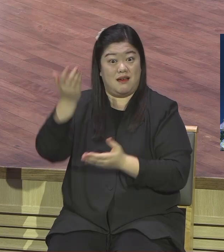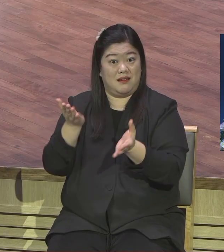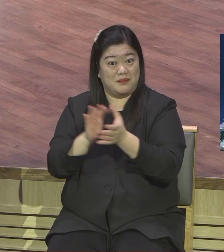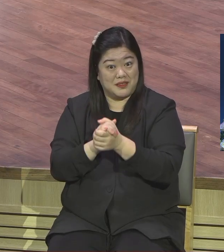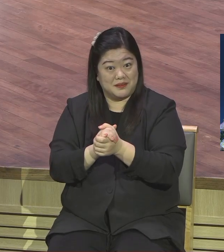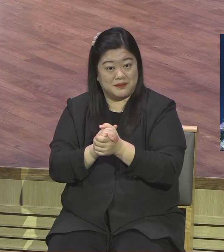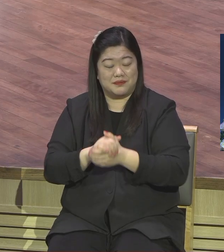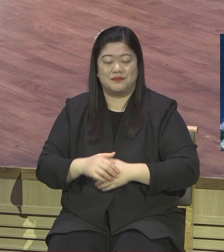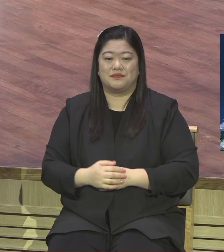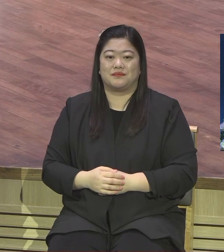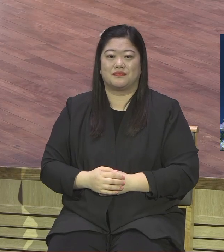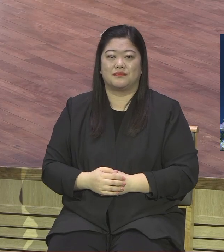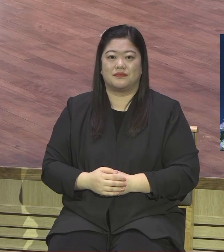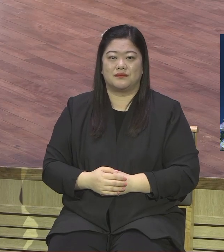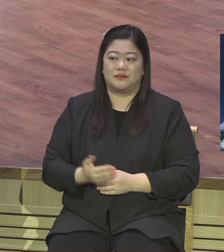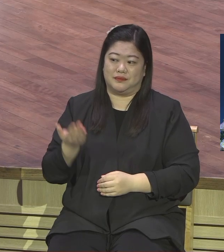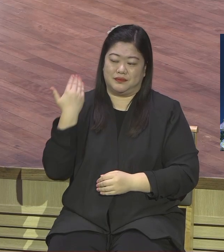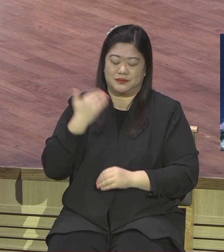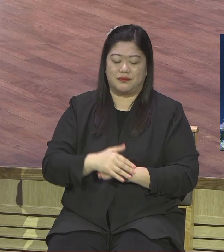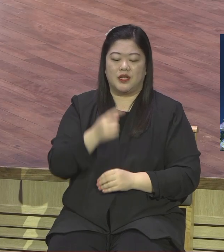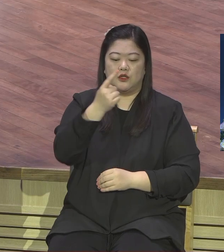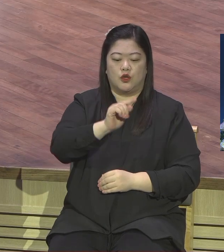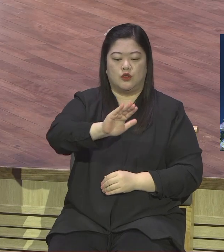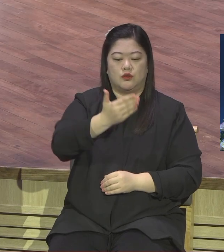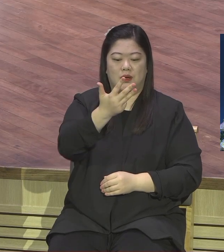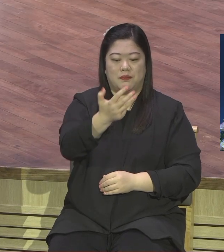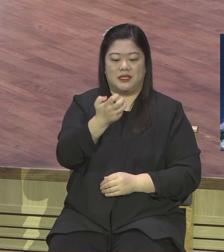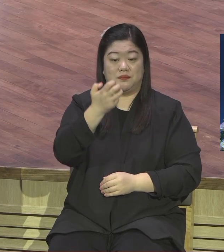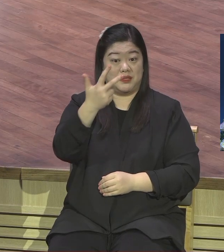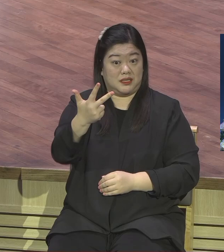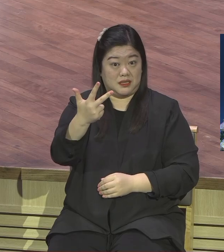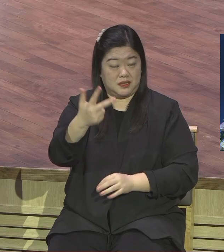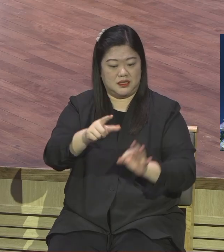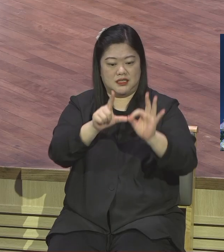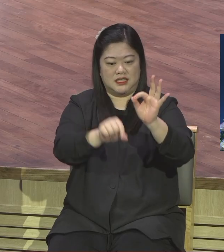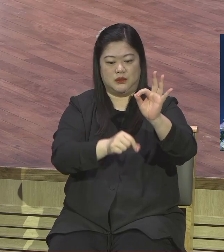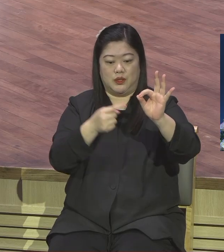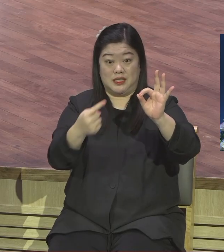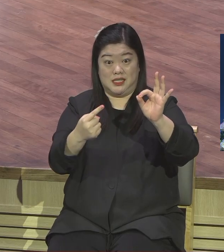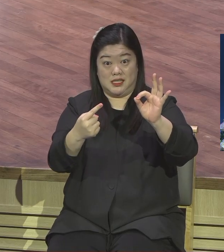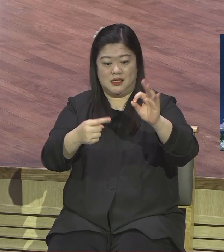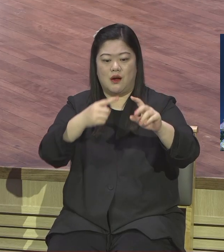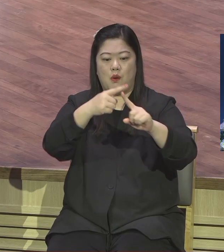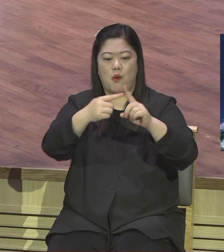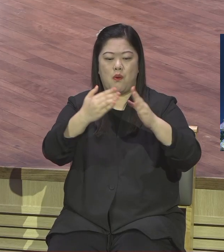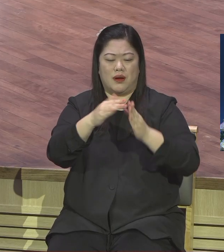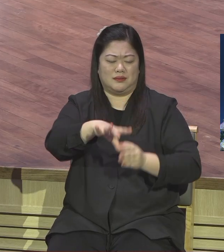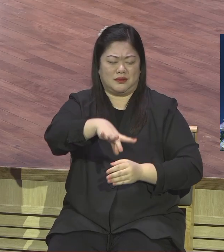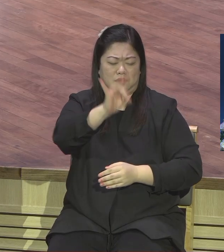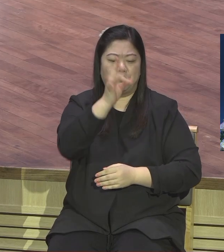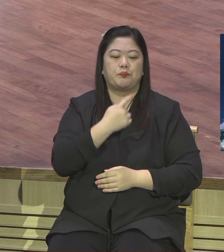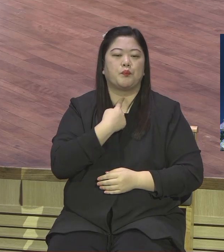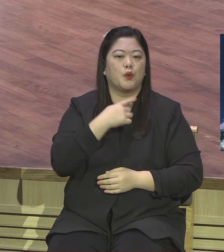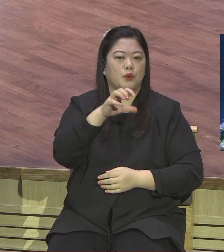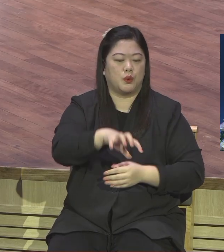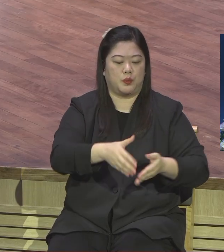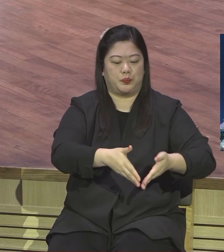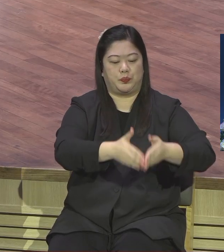1987년 10월 1일 날 목동에서 계측한 이대로 33년이 흘렸습니다.